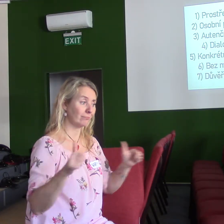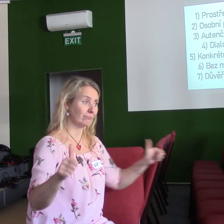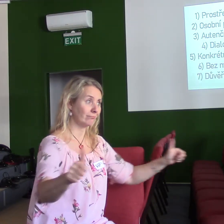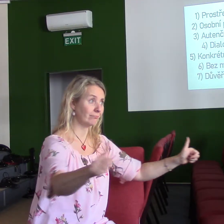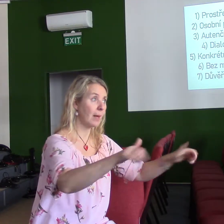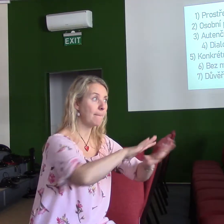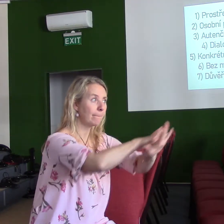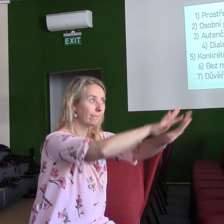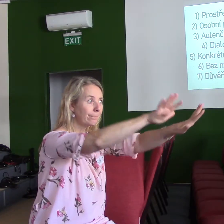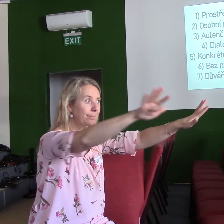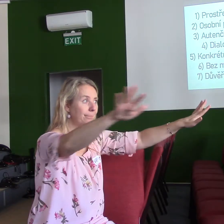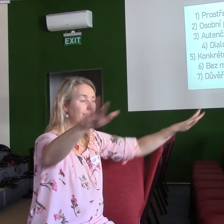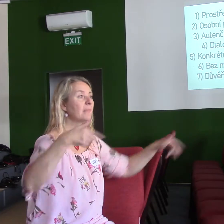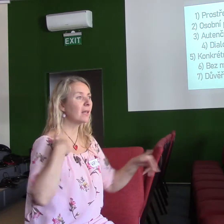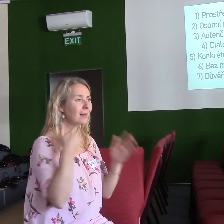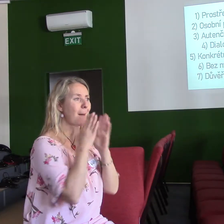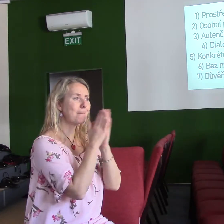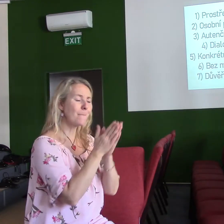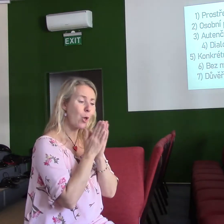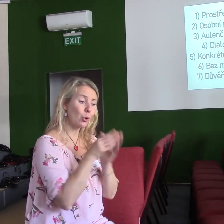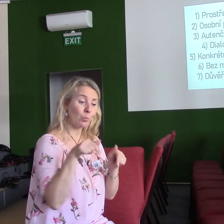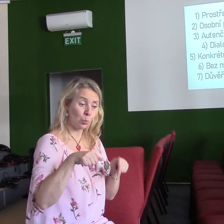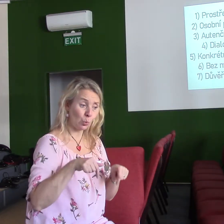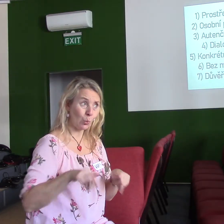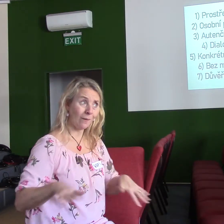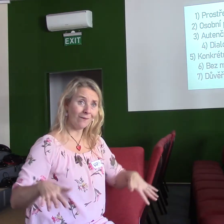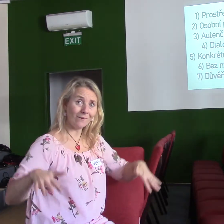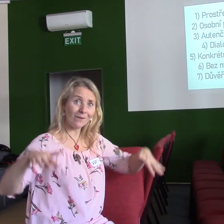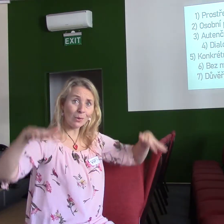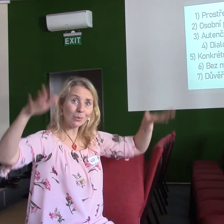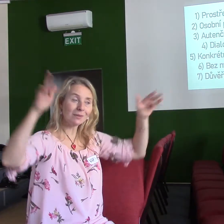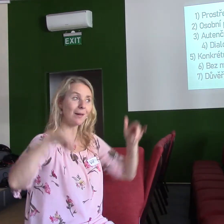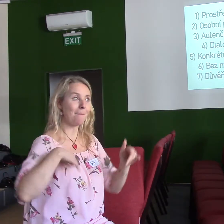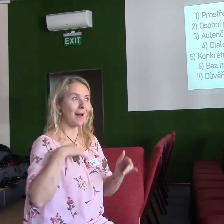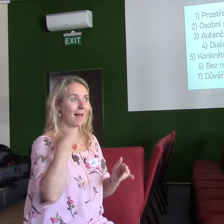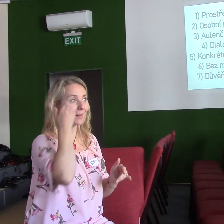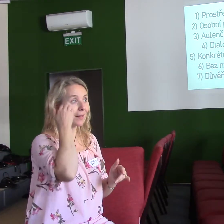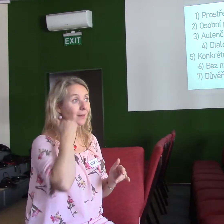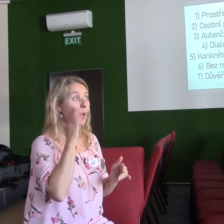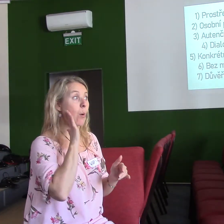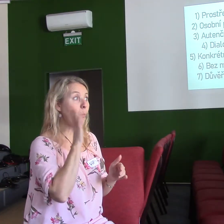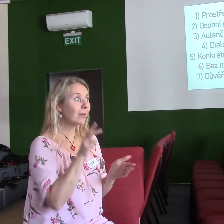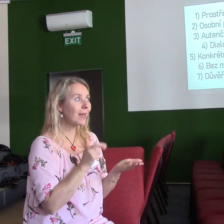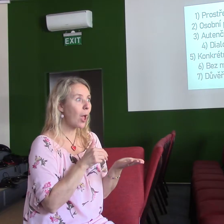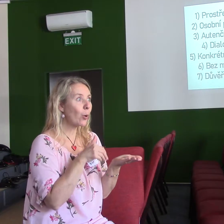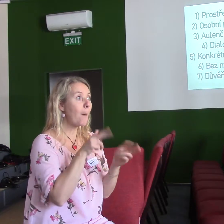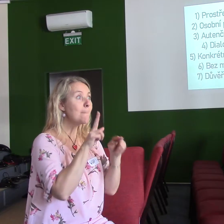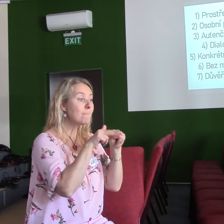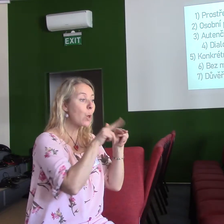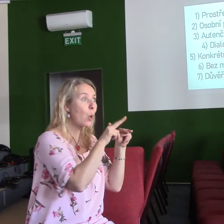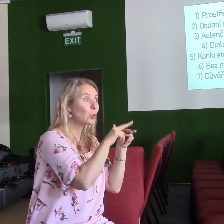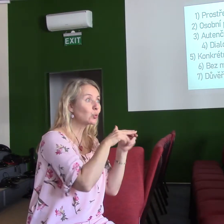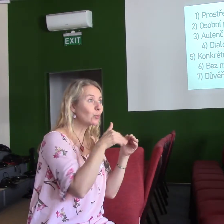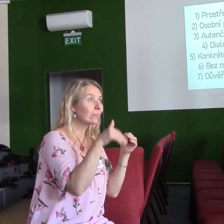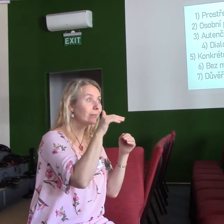A já se modlím pořád, aby tady vyrostali mladí lidé, kteří se budou posovat do staršostva, kteří se budou posovat do vedení různých služeb. Jak